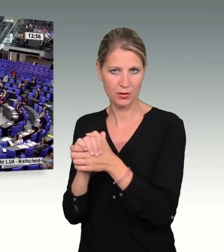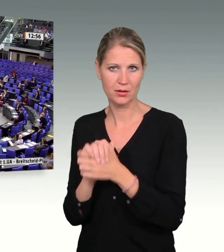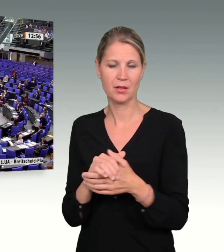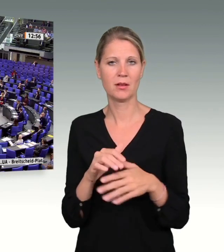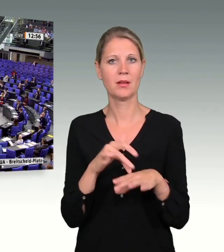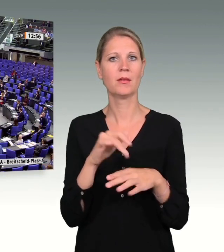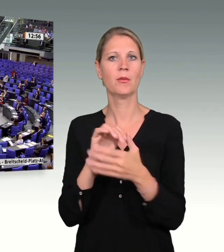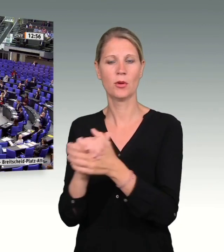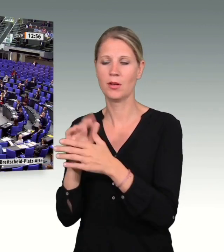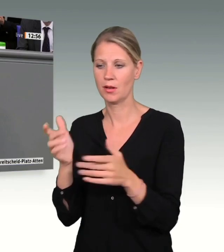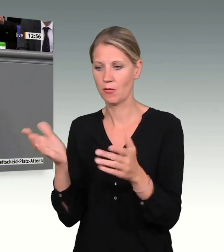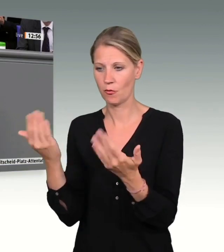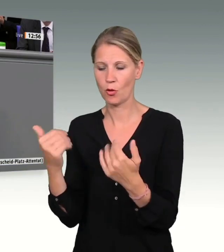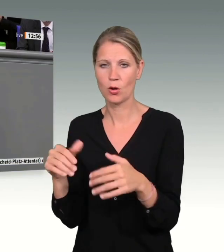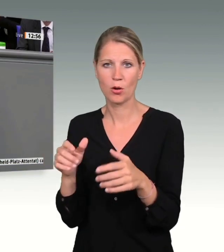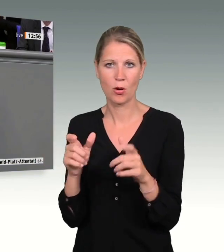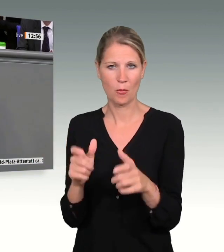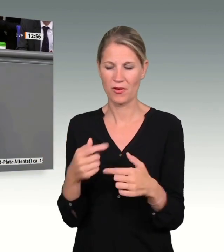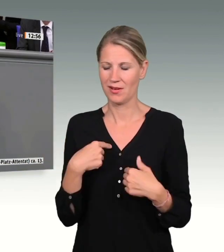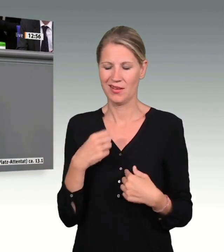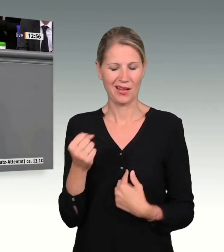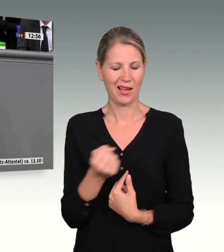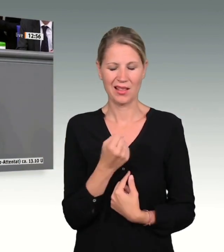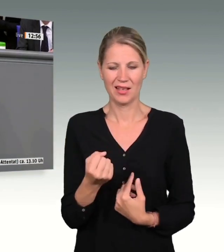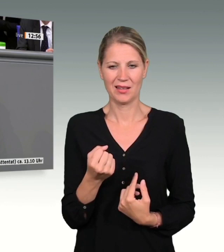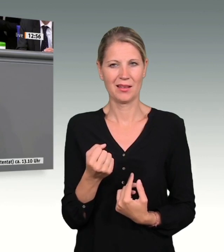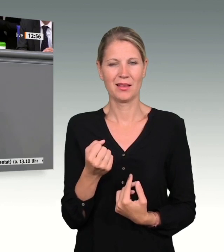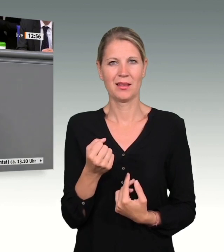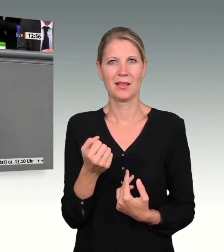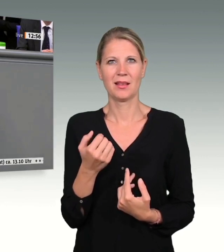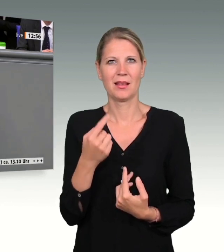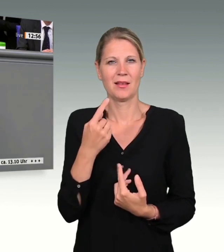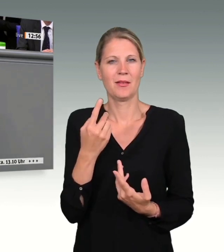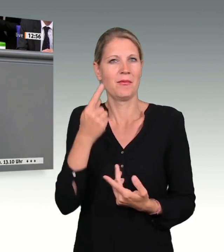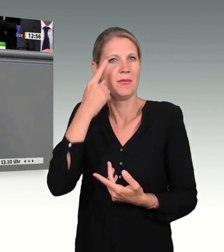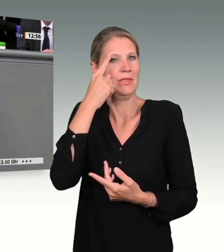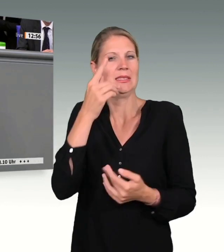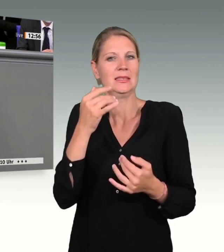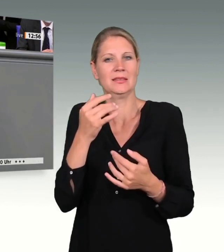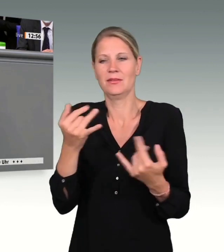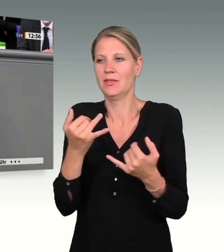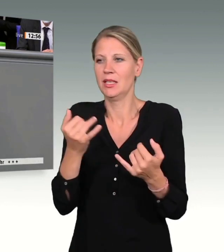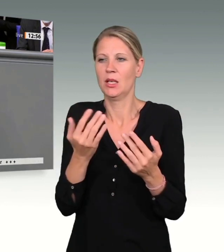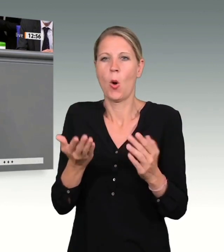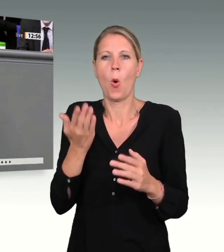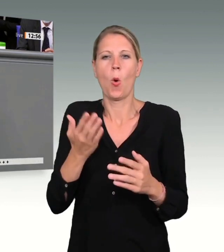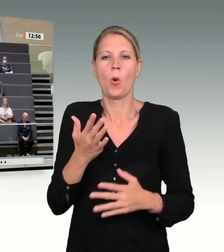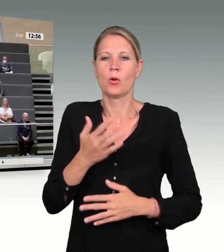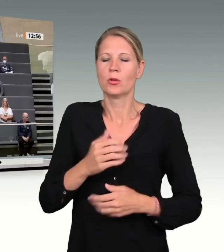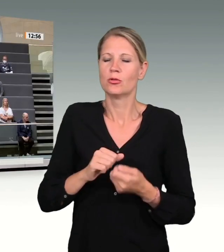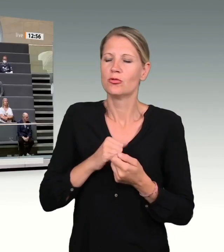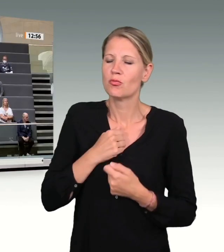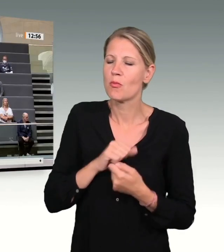wie groß die Trauer, der Schmerz und die Dunkelheit sein muss für Sie,